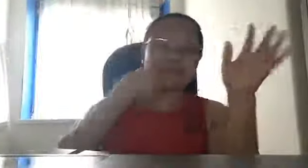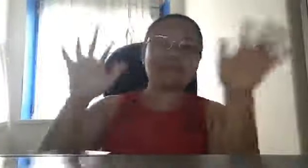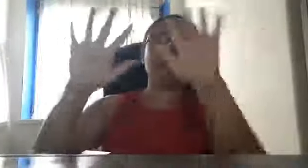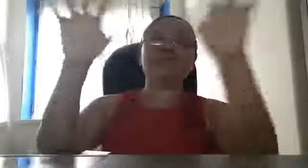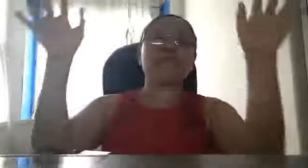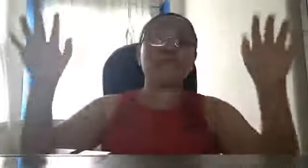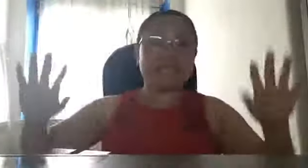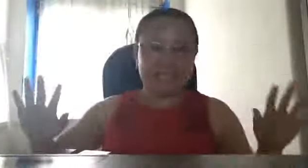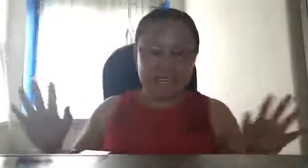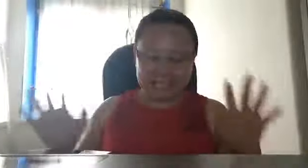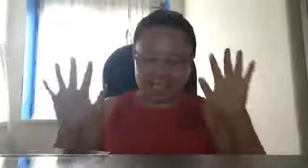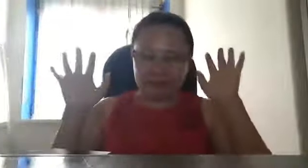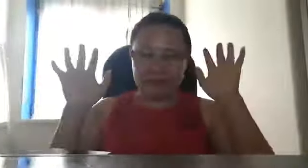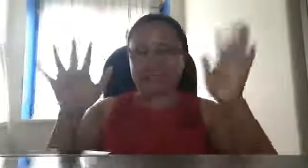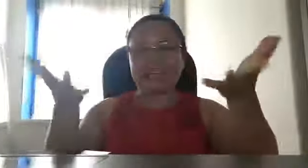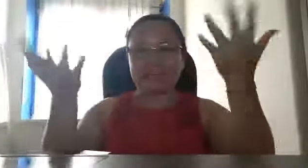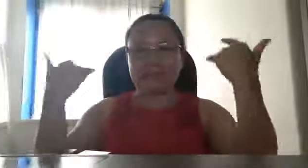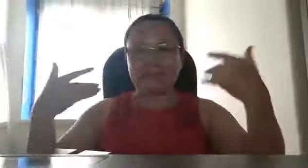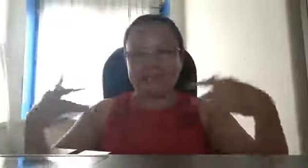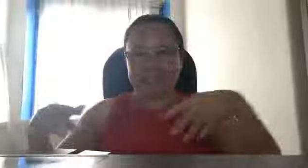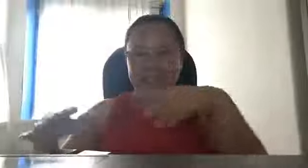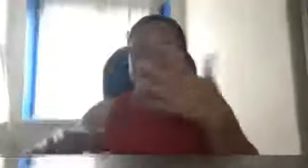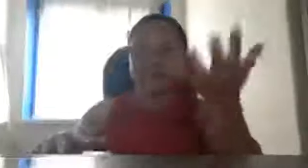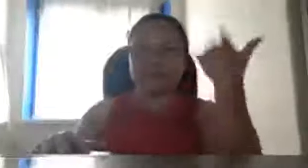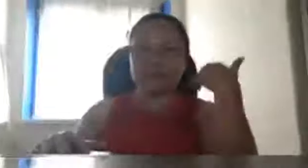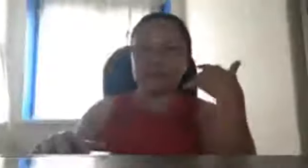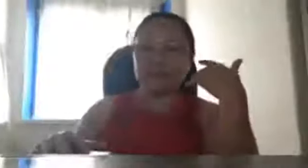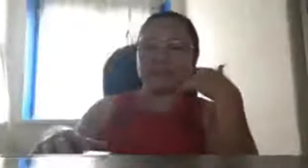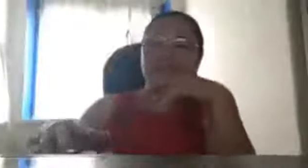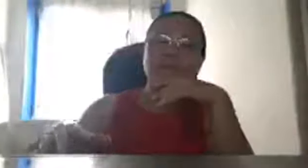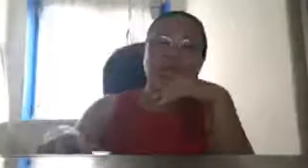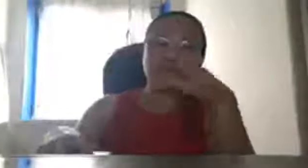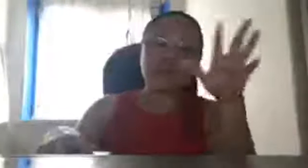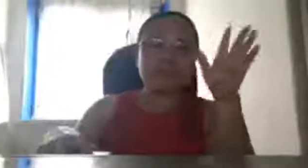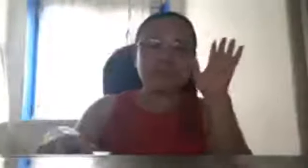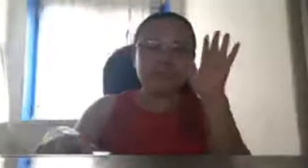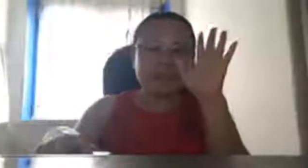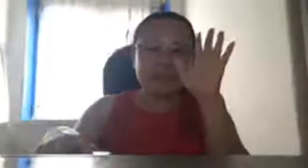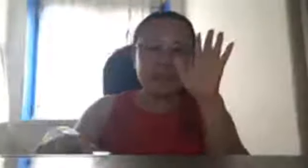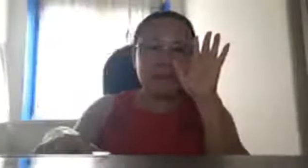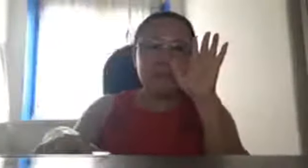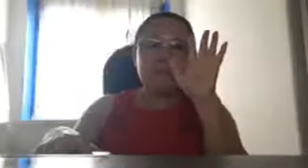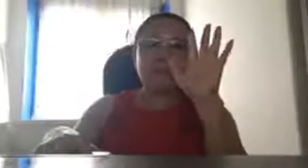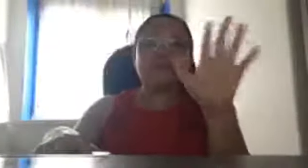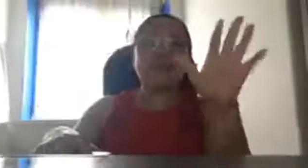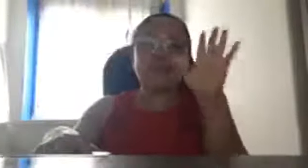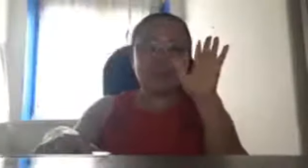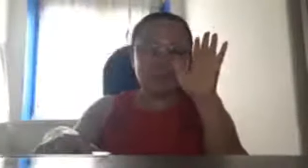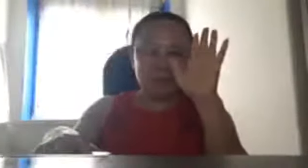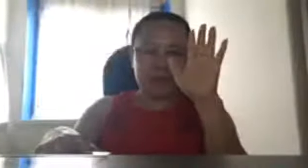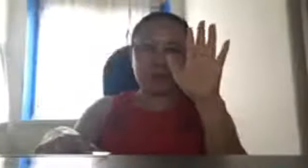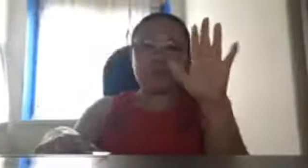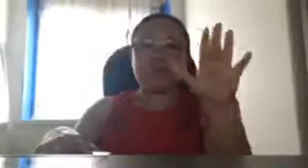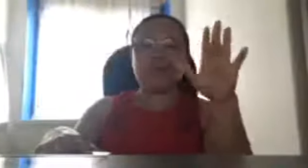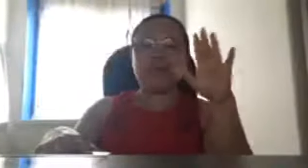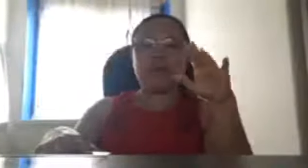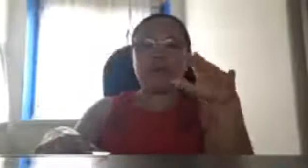pero huwag na natin huwag na natin balikan ang nagkarahan past this past basta yan lang pong pag-usap kong mahal na